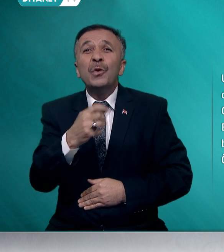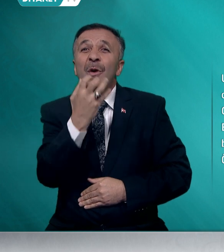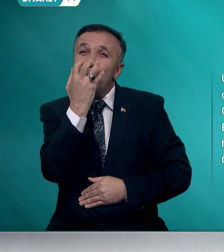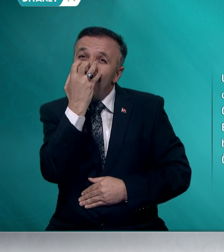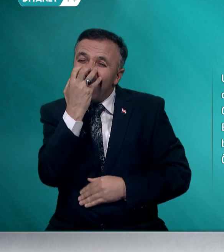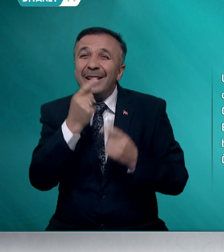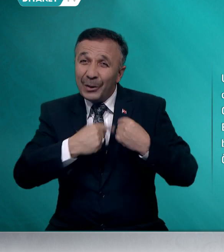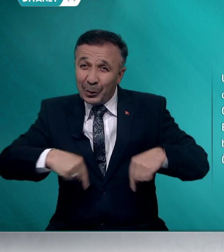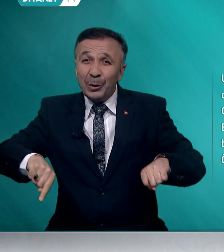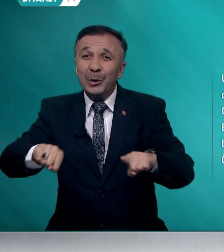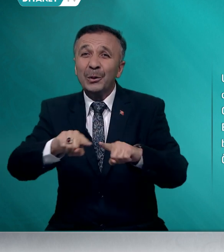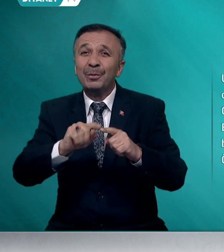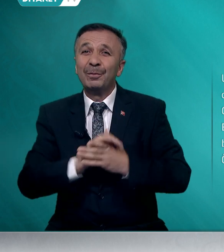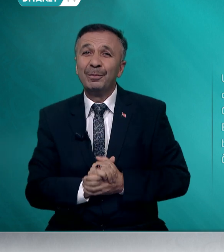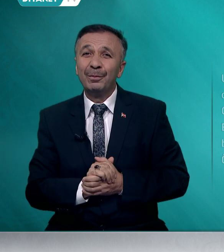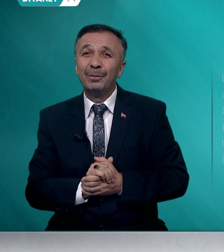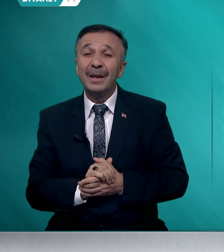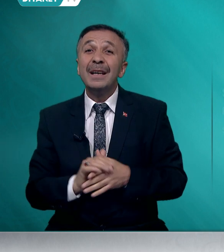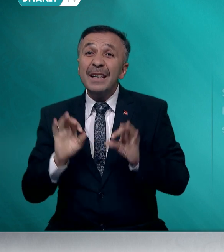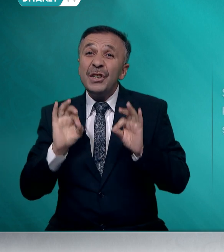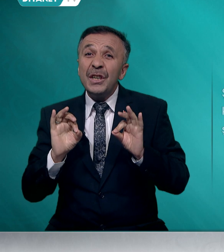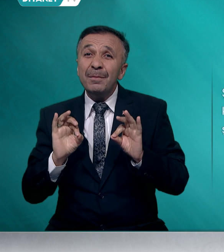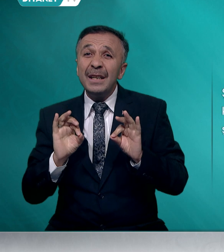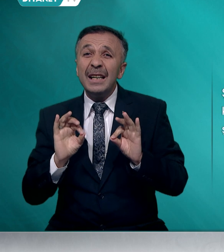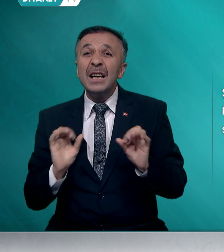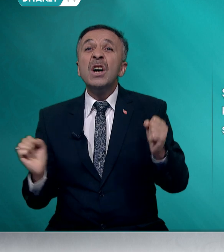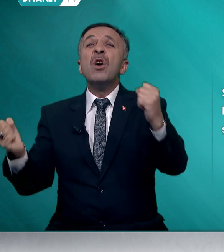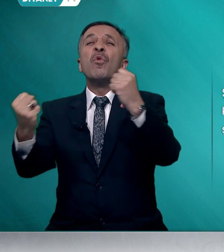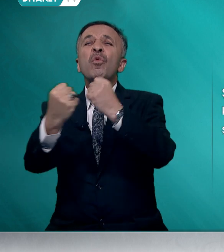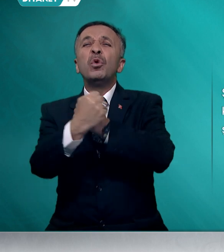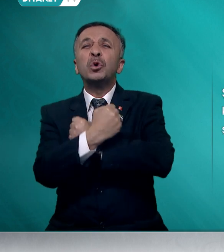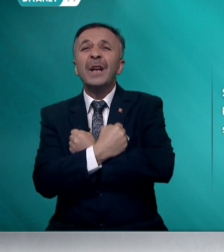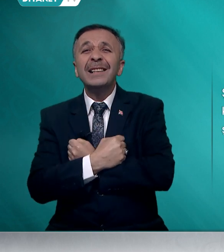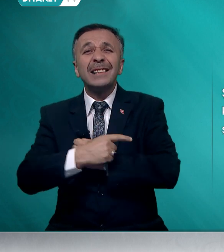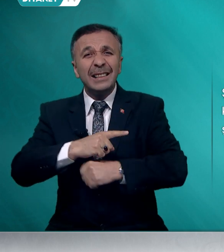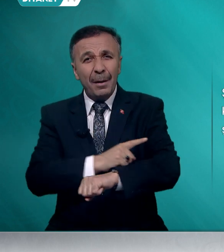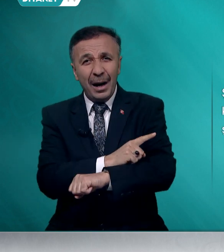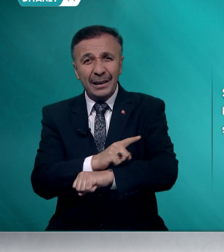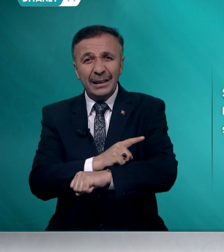bekliyorduk. Şimdi vuslat zamanı